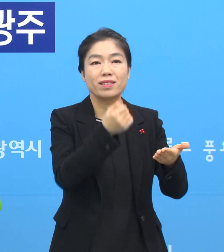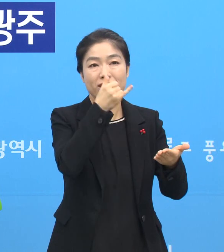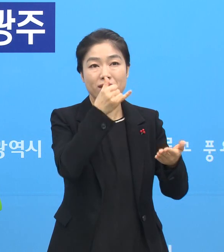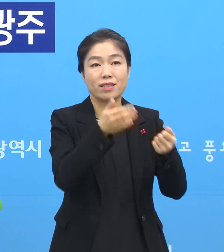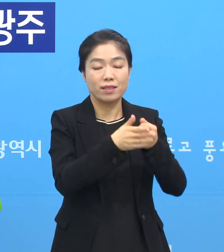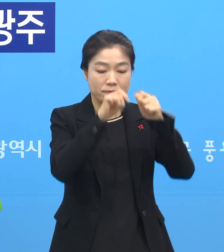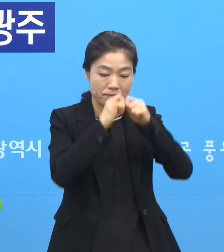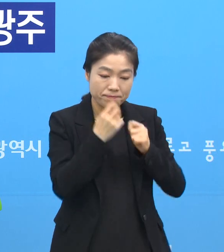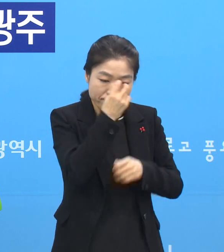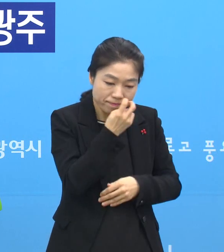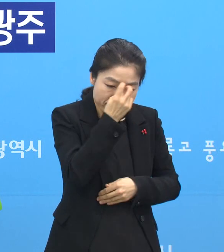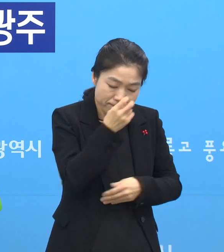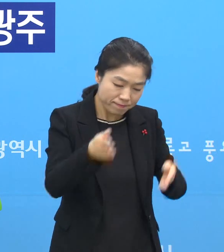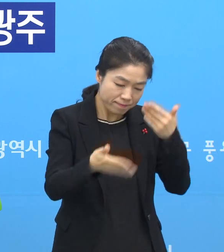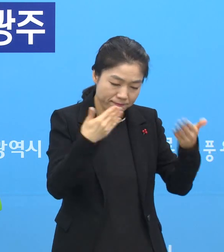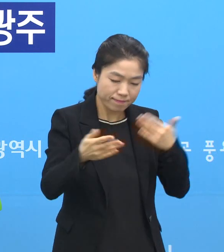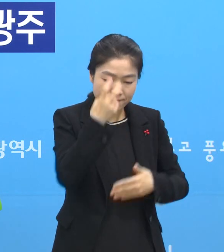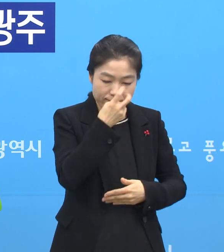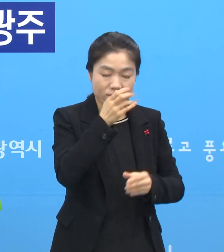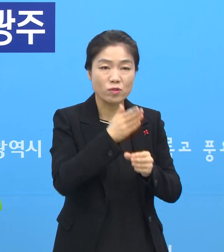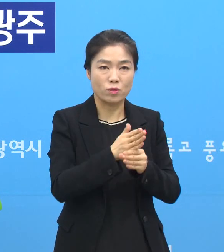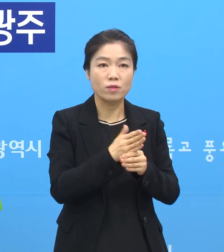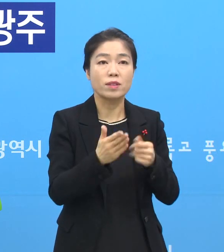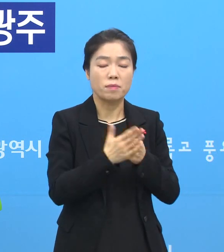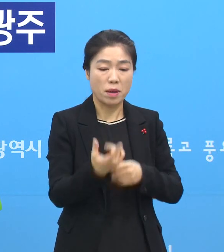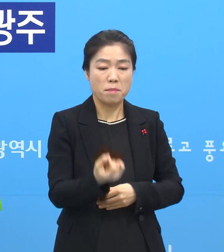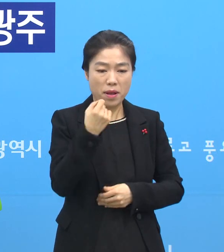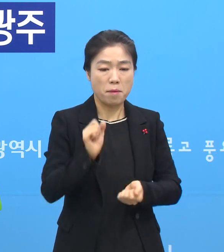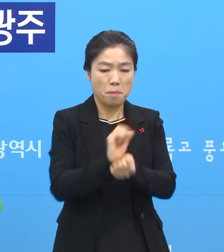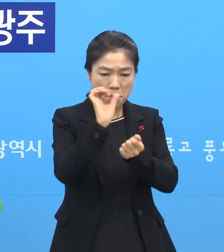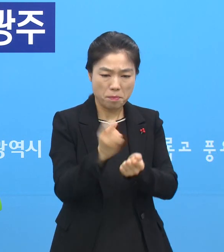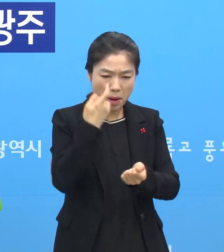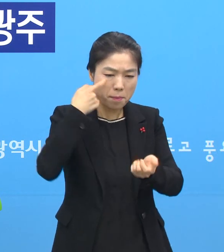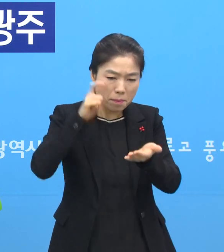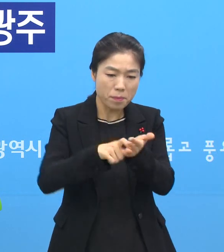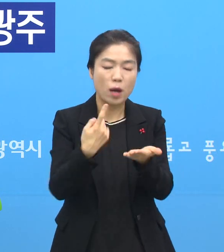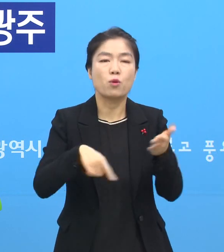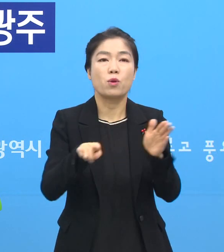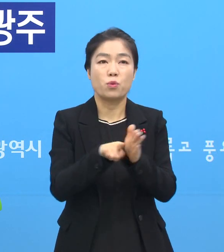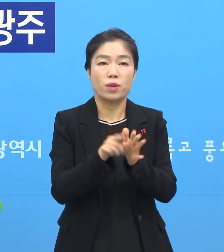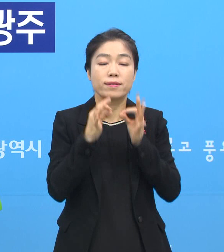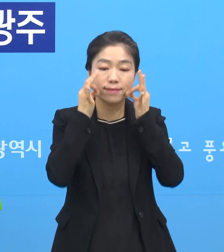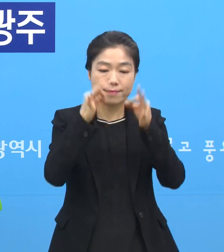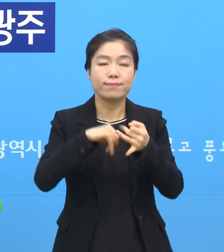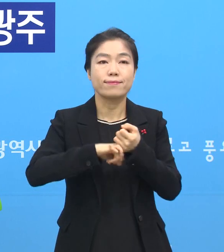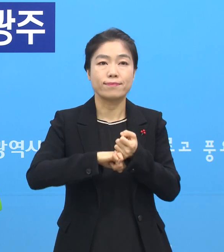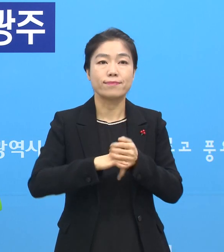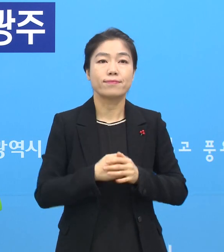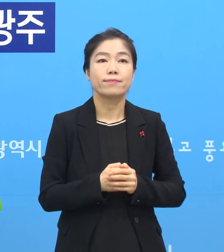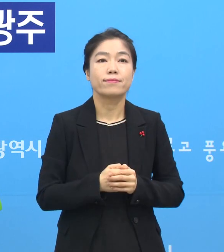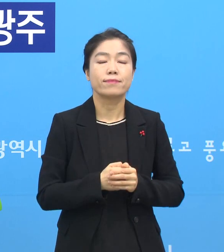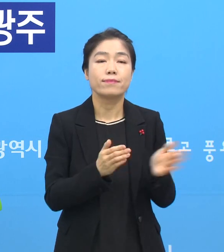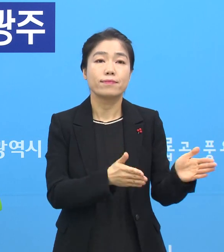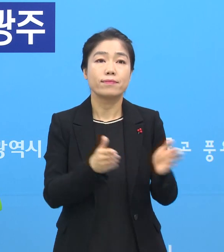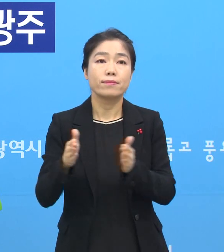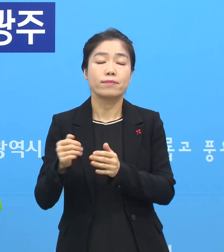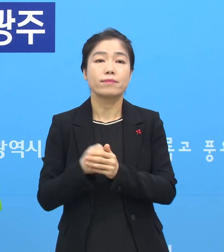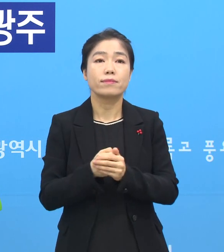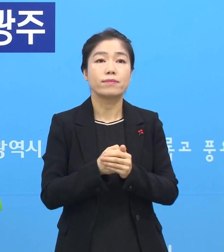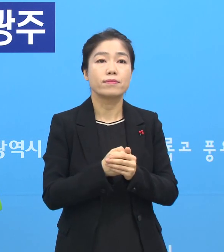그걸 면밀히 살펴보고 있는 중입니다. 그래서 최대한 빨리 감염원을 찾을 수 있도록 하겠습니다. 그다음에